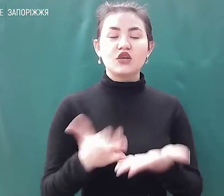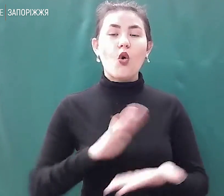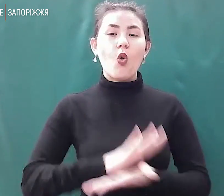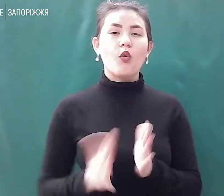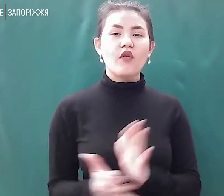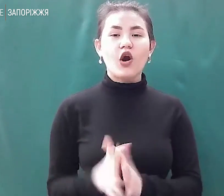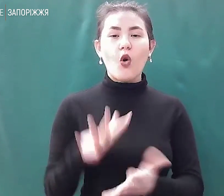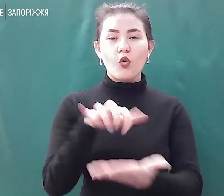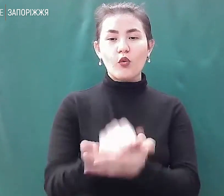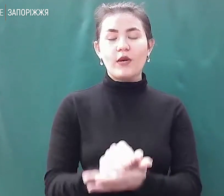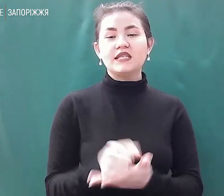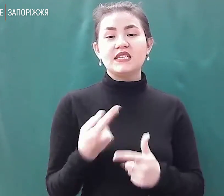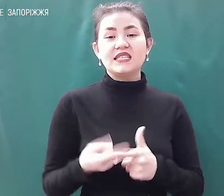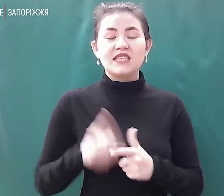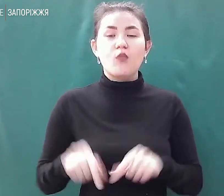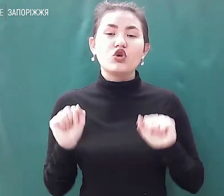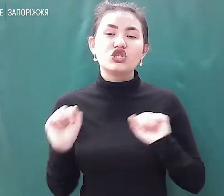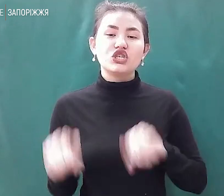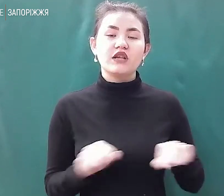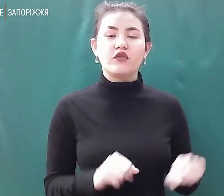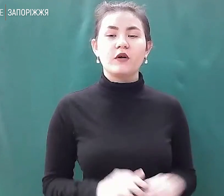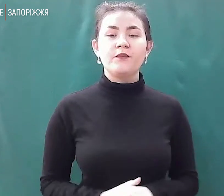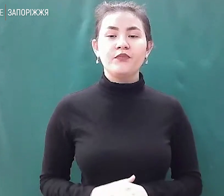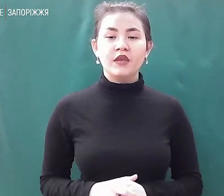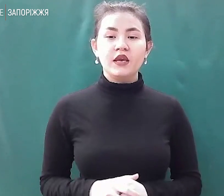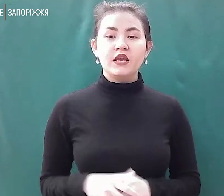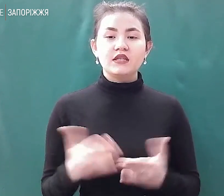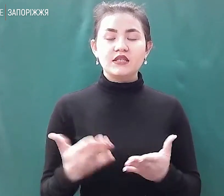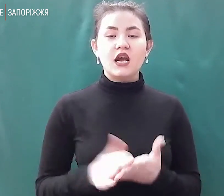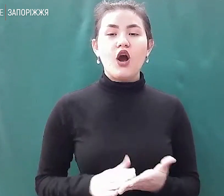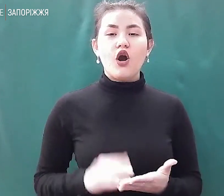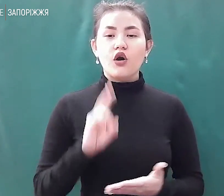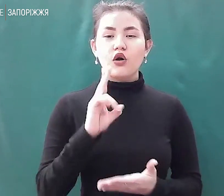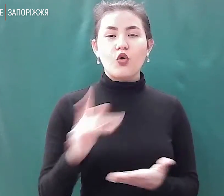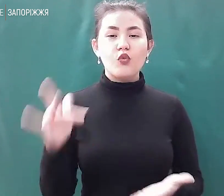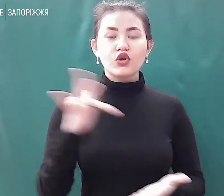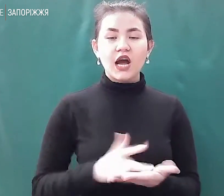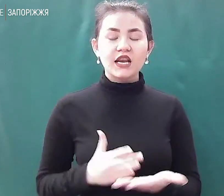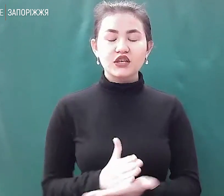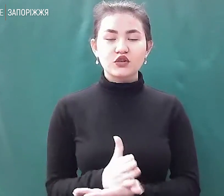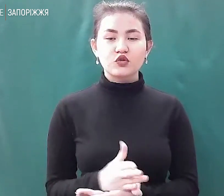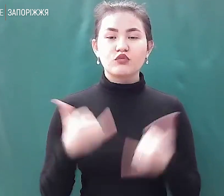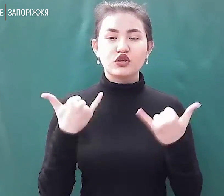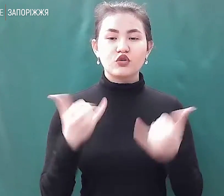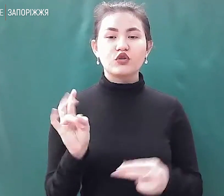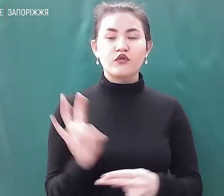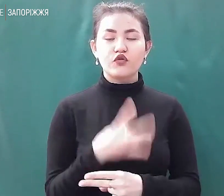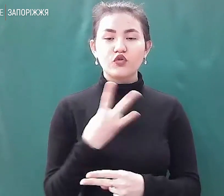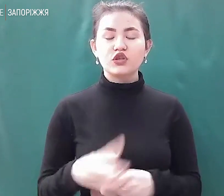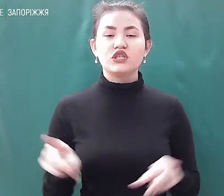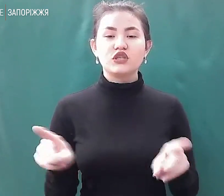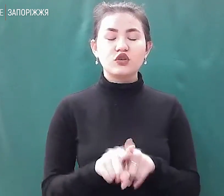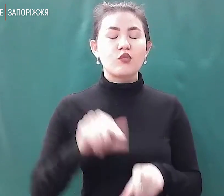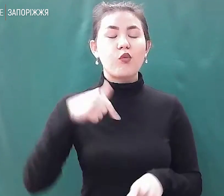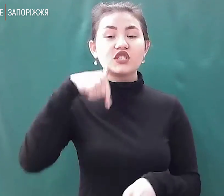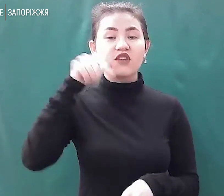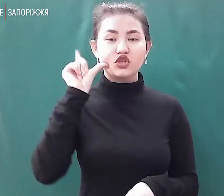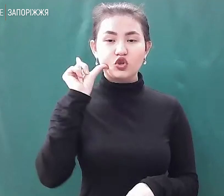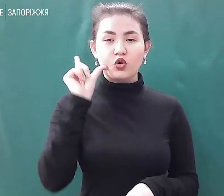можливо. Тому що сьогодні працюють комунальні служби, тому що сьогодні вночі, точно також, як і позавчора, вели чергування